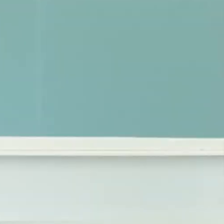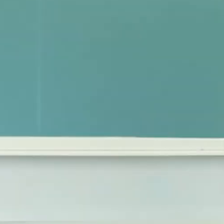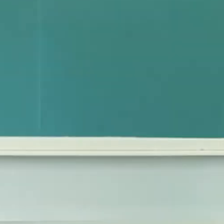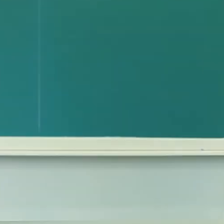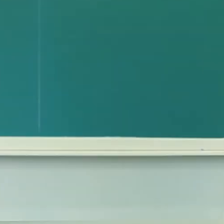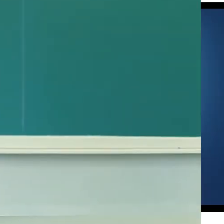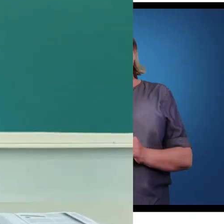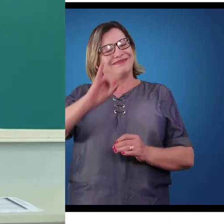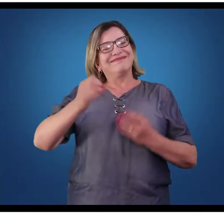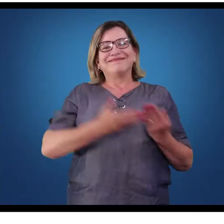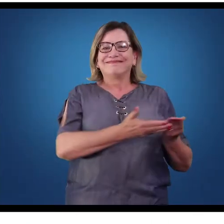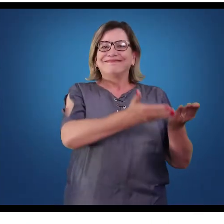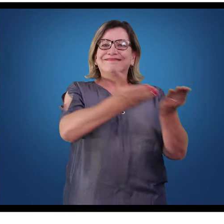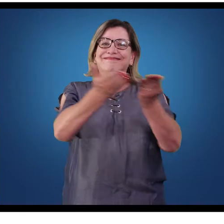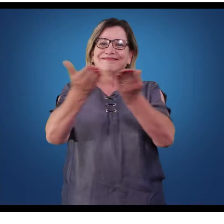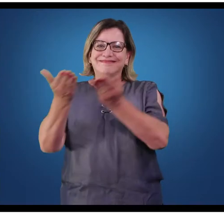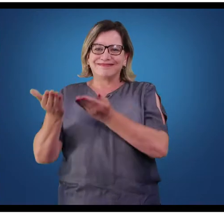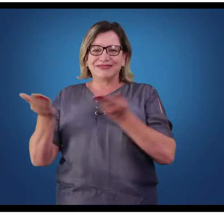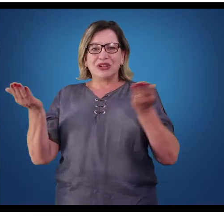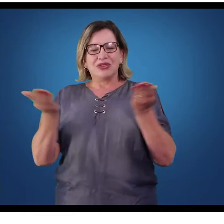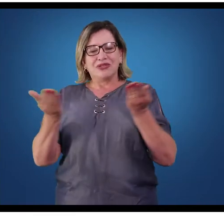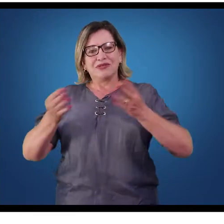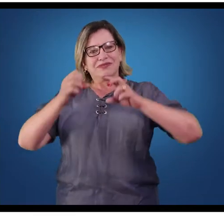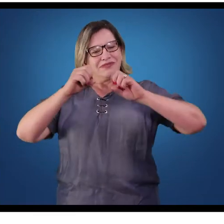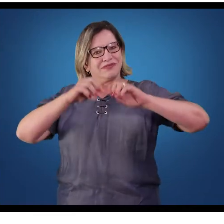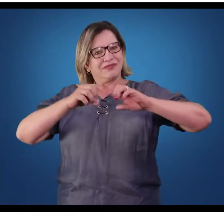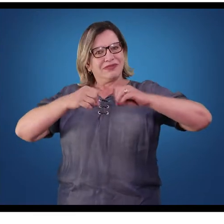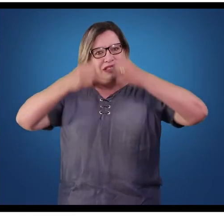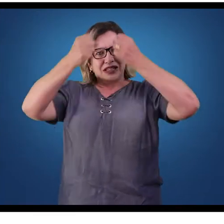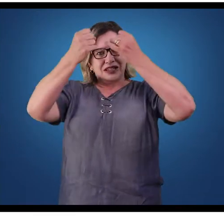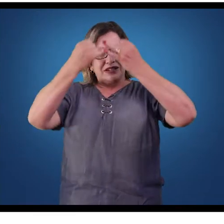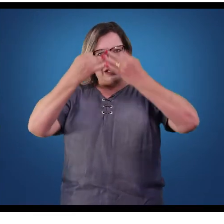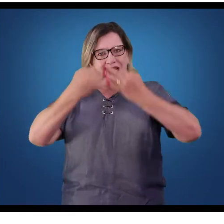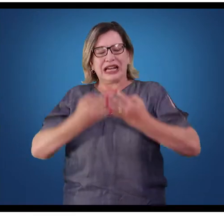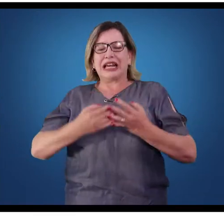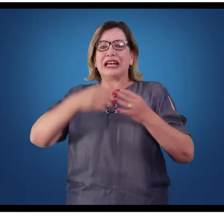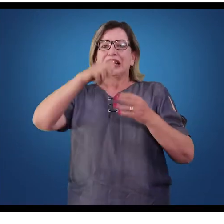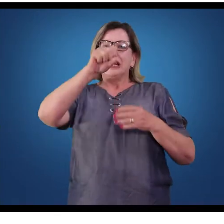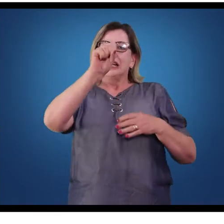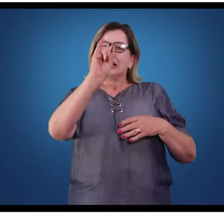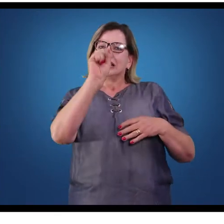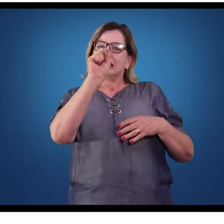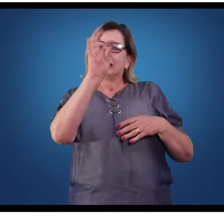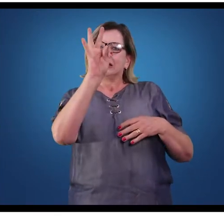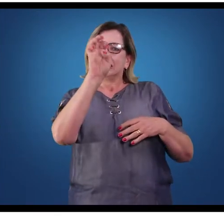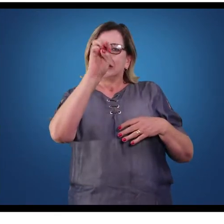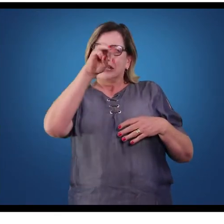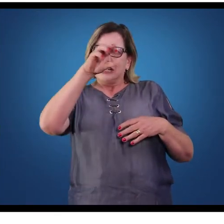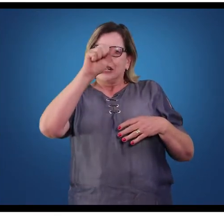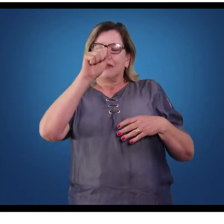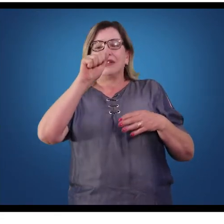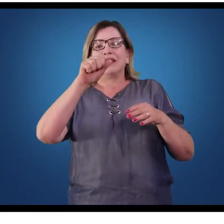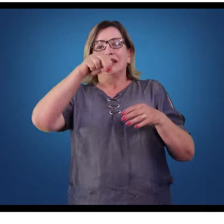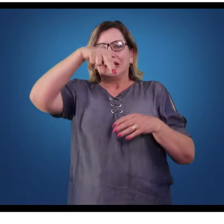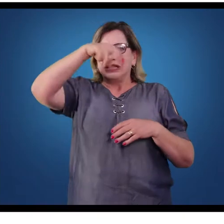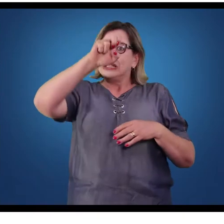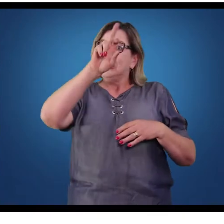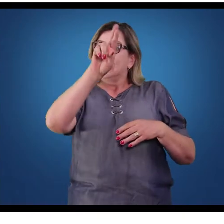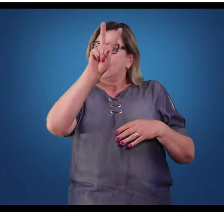Olá a todos, hoje iremos falar sobre o sistema nervoso e sistema muscular.